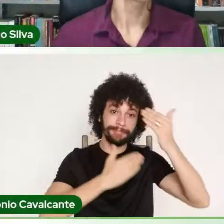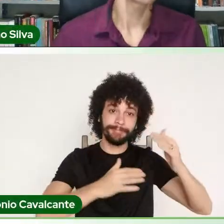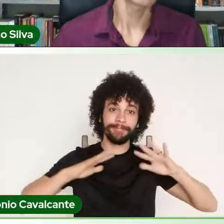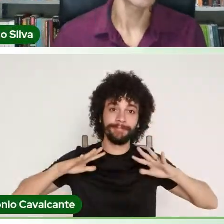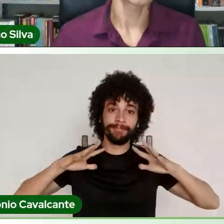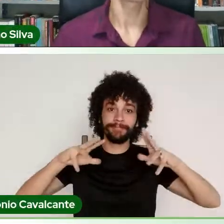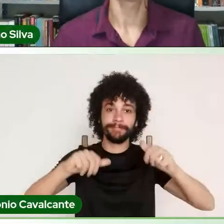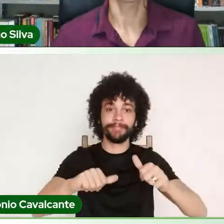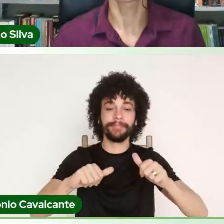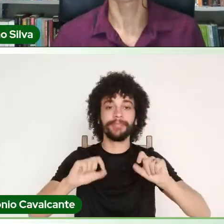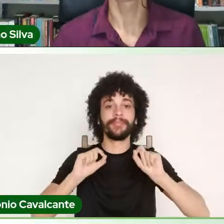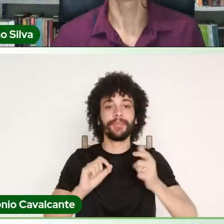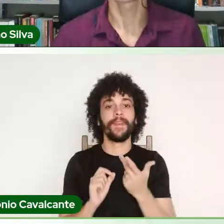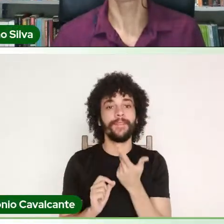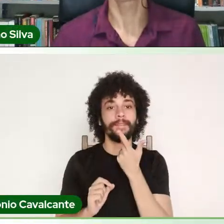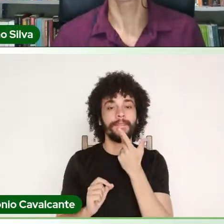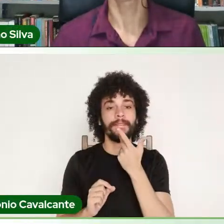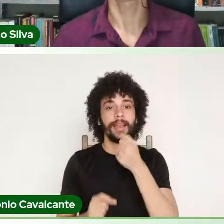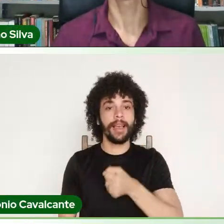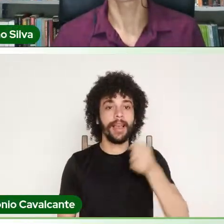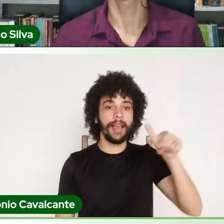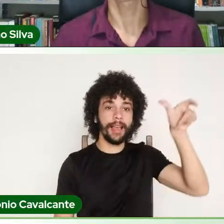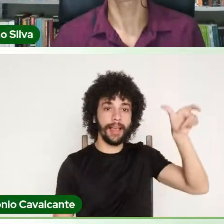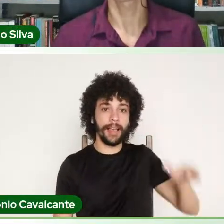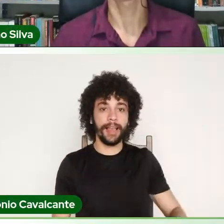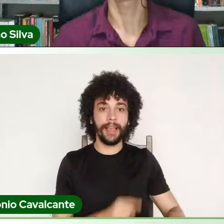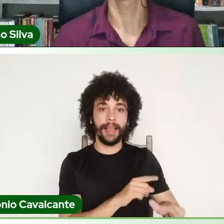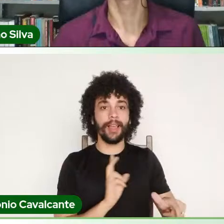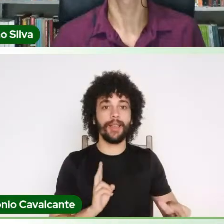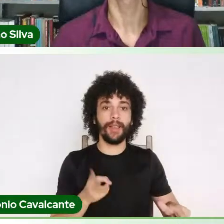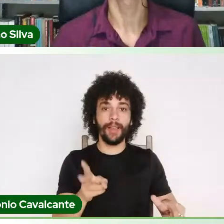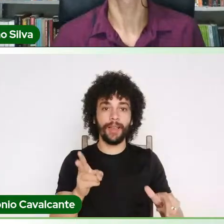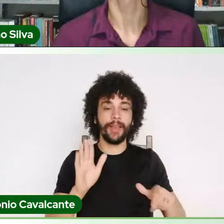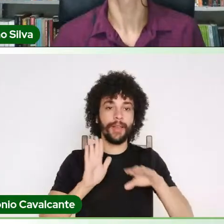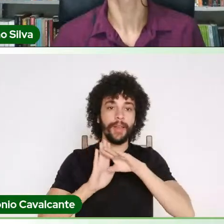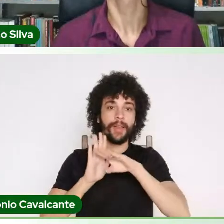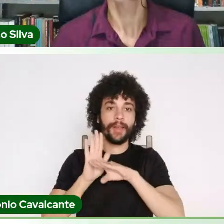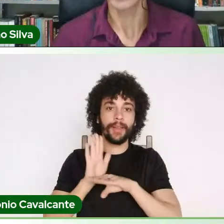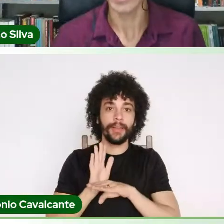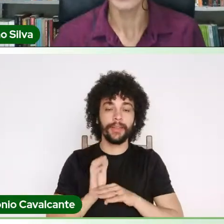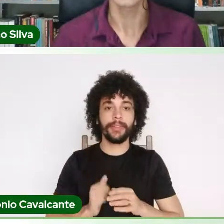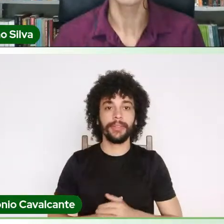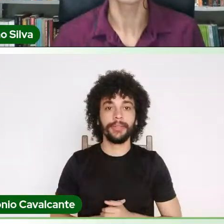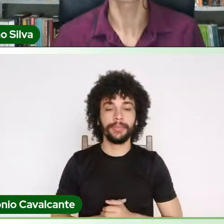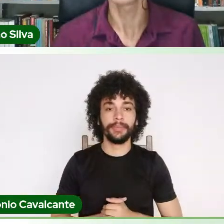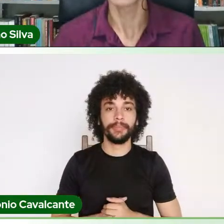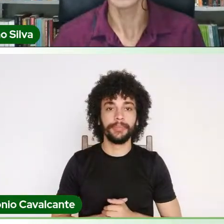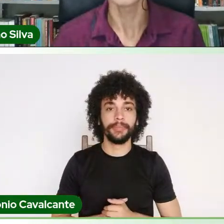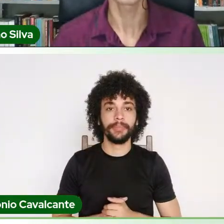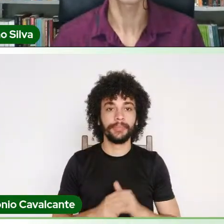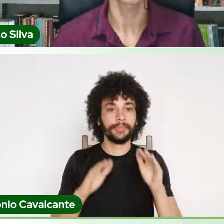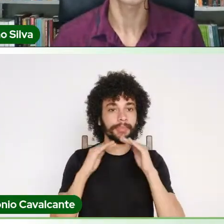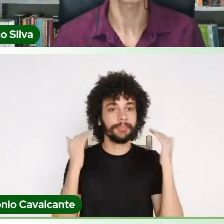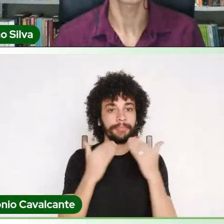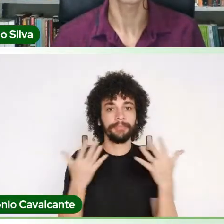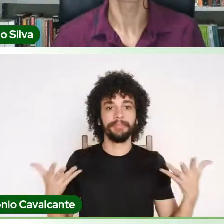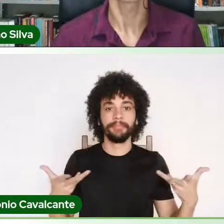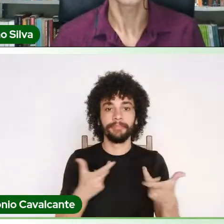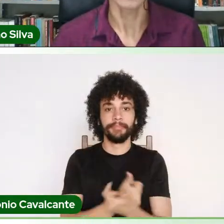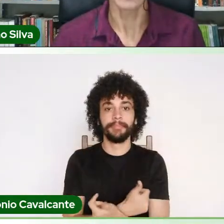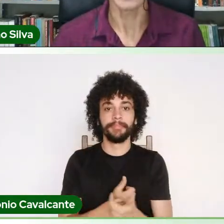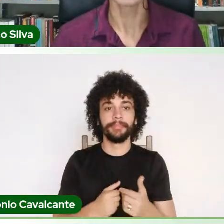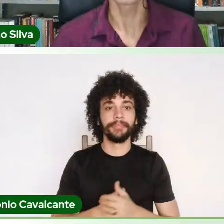retorno a palavra para a Judene para dar continuação na programação, tenham todos um excelente evento, muito obrigado, até a próxima.